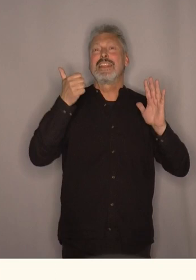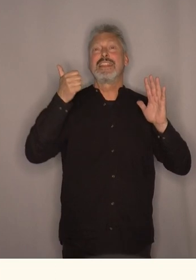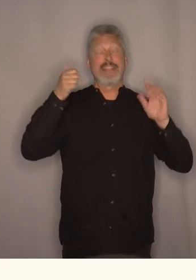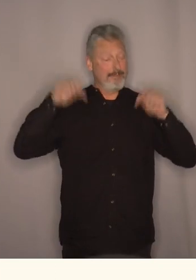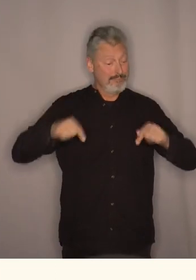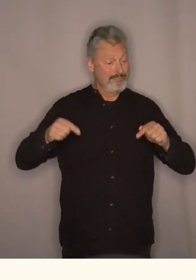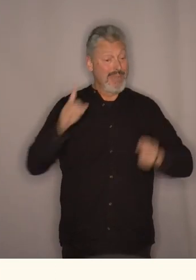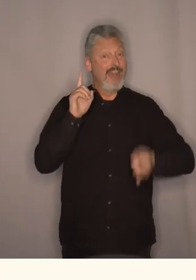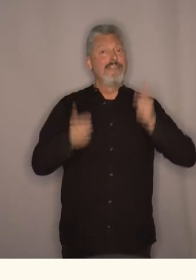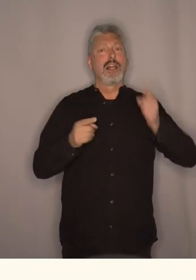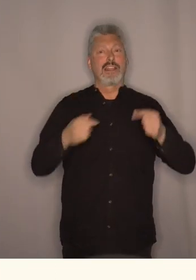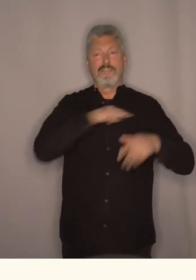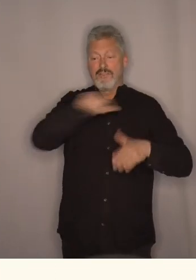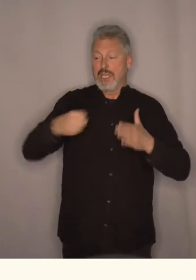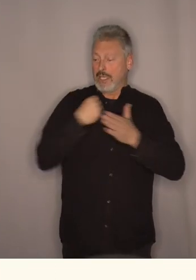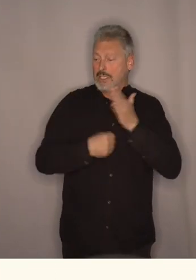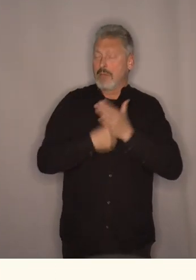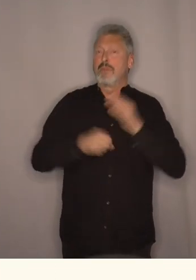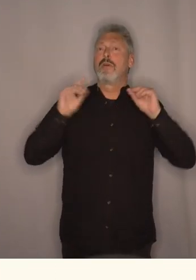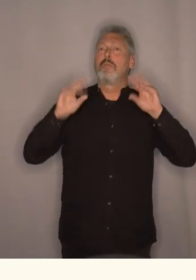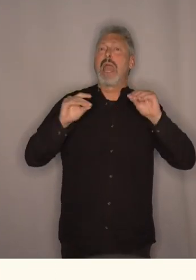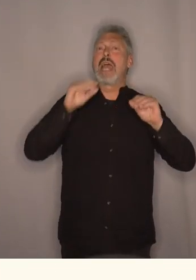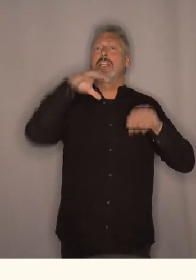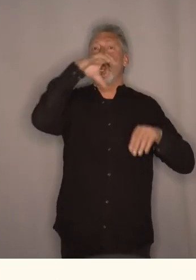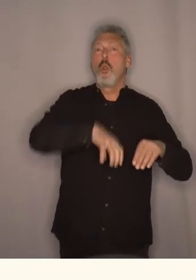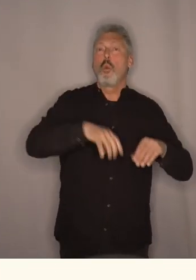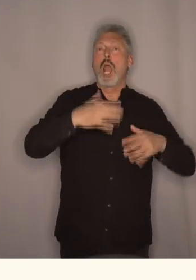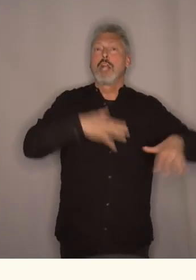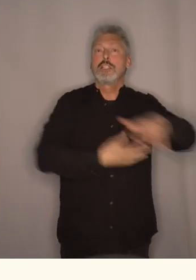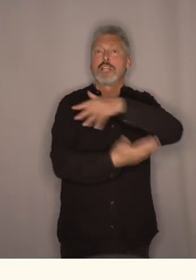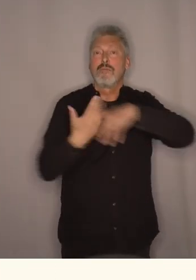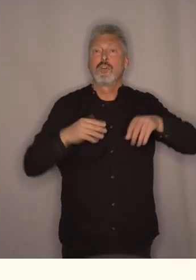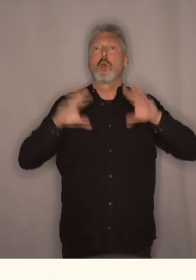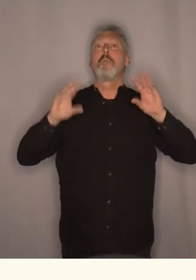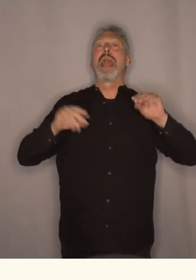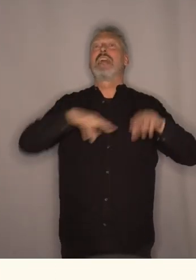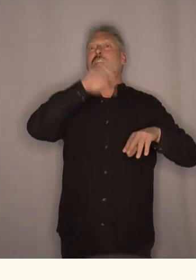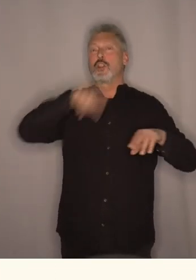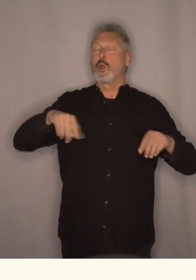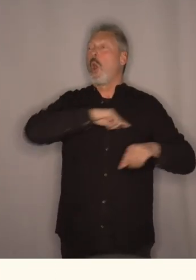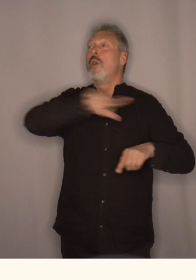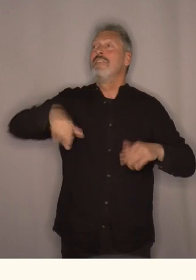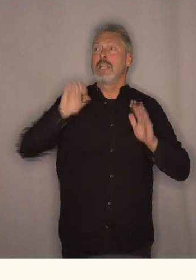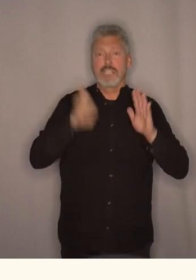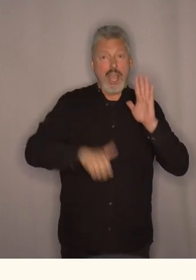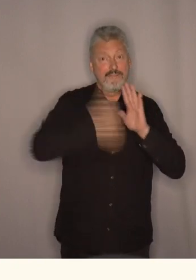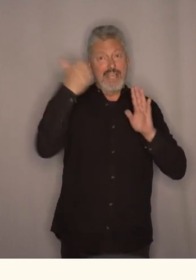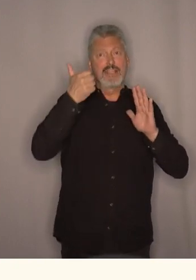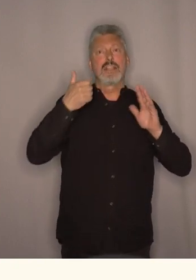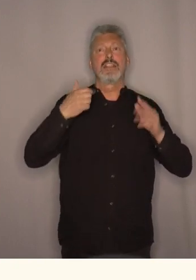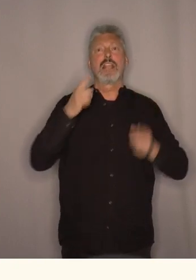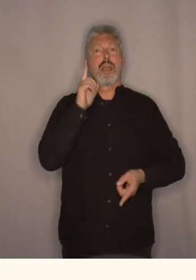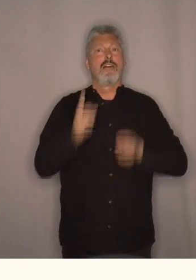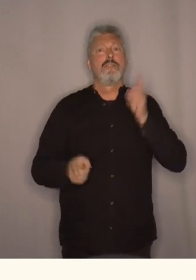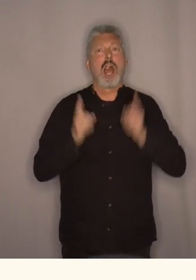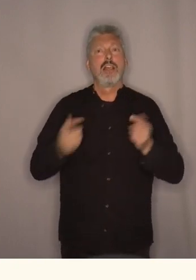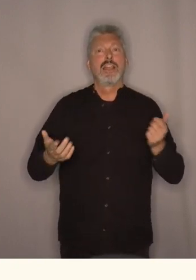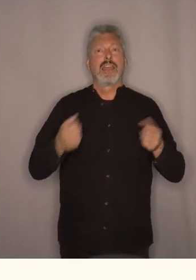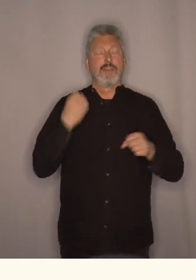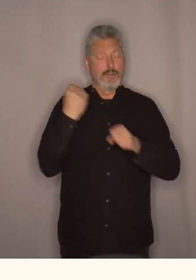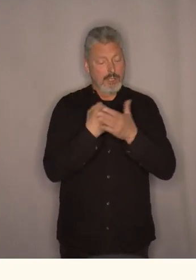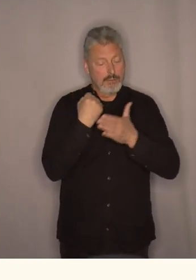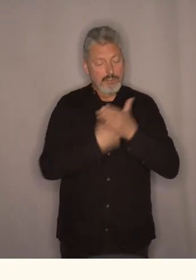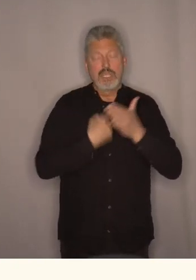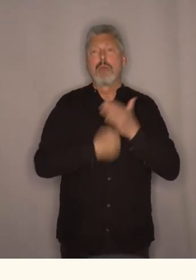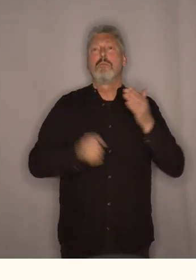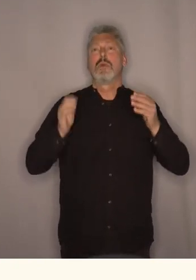vi som kjemper for bedre lokalsamfunn og et bedre Norge. Og vi skal vinne dette valget, for det er vi også kjemper for et